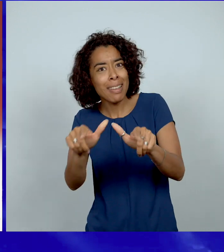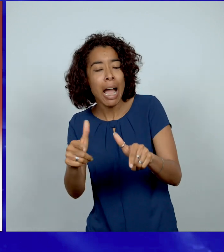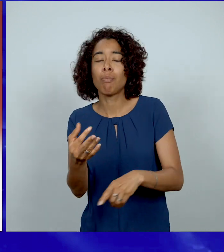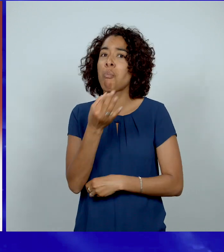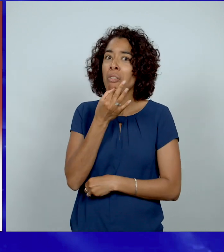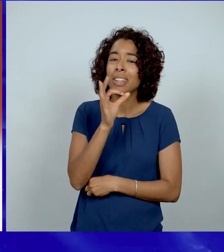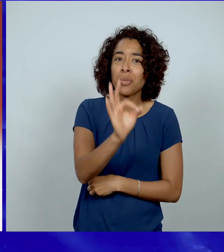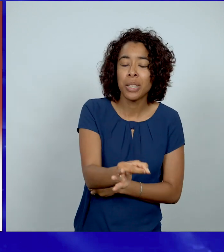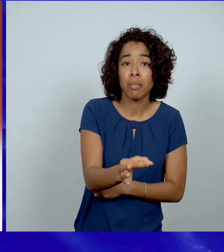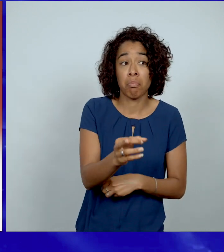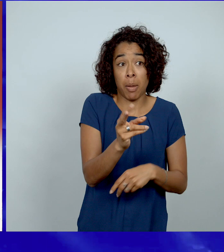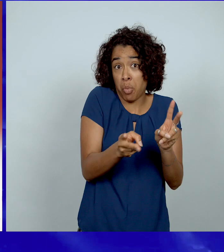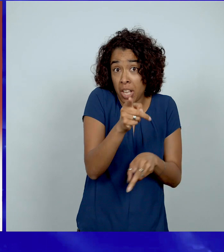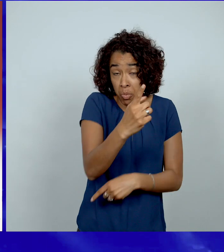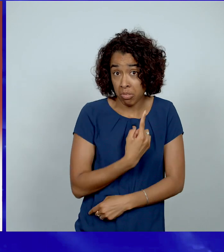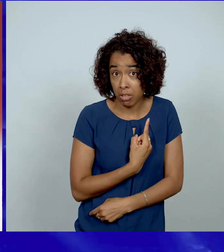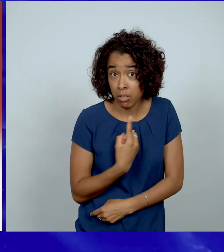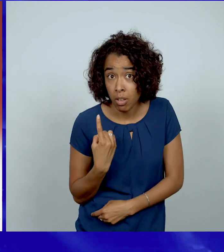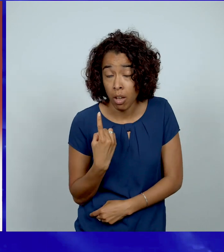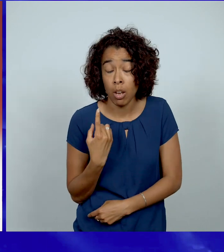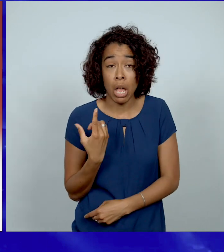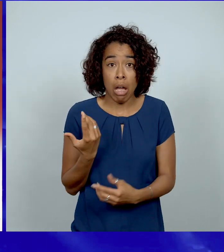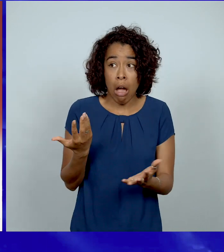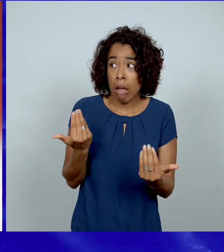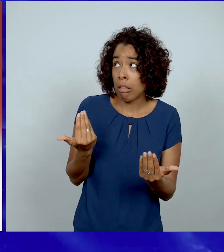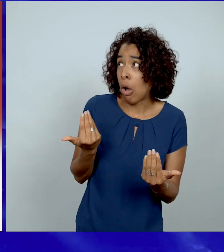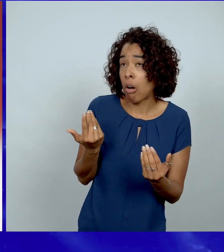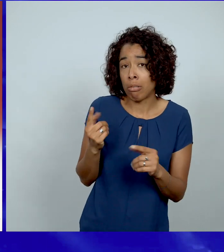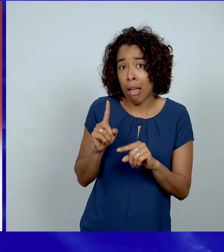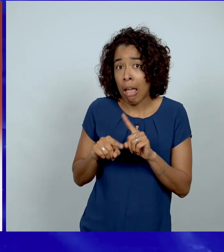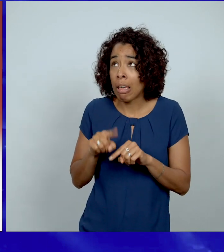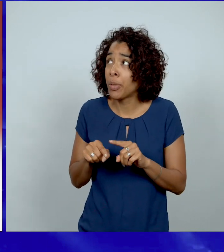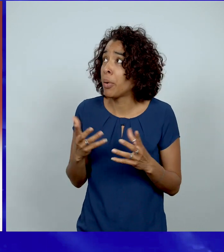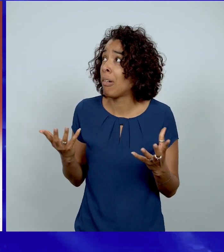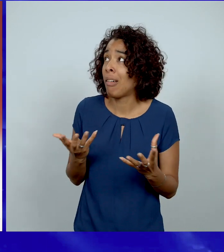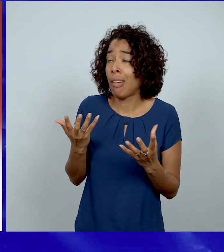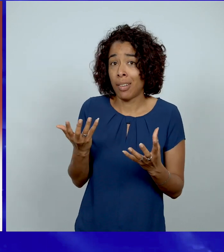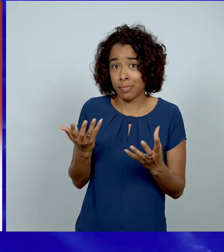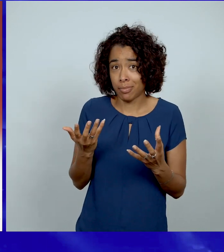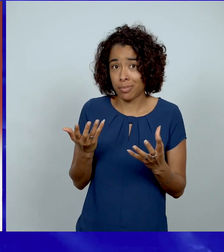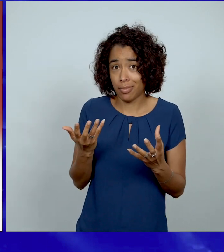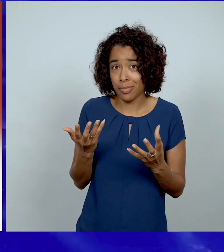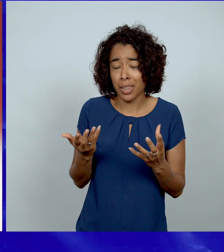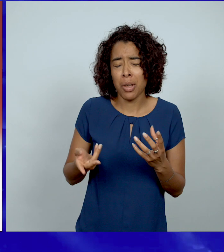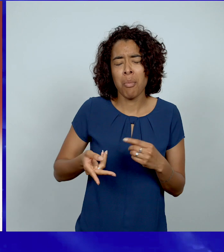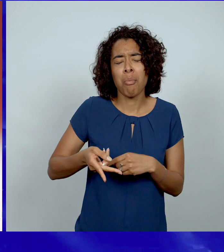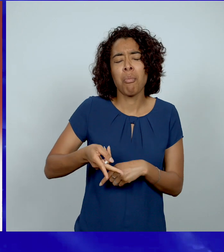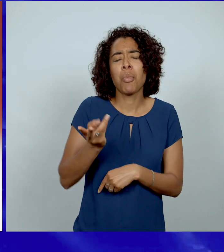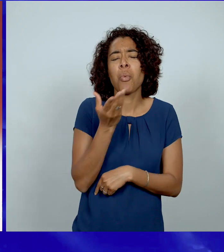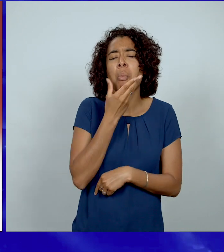profitez-en. Mais peut-être que vous êtes seul et vous attendez désespérément un cadeau. Comprenez ceci. Le plus beau des cadeaux a été fait